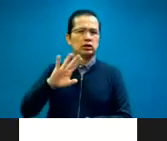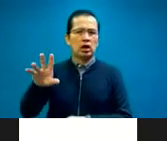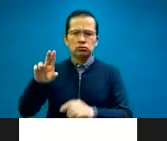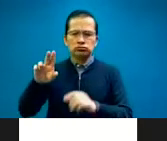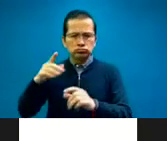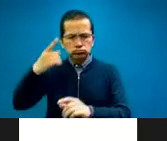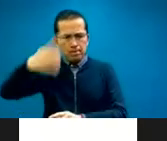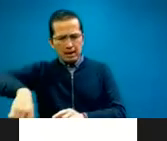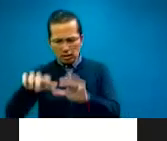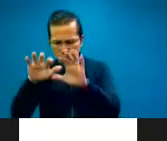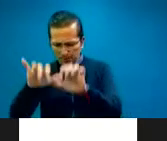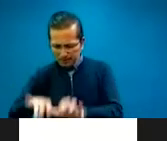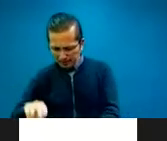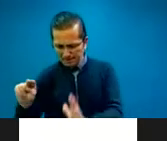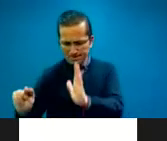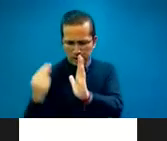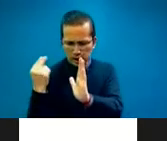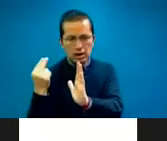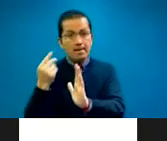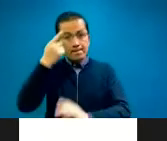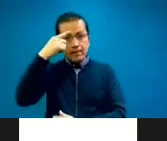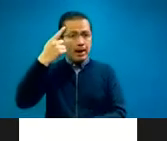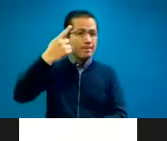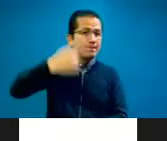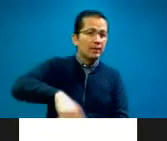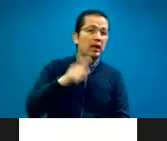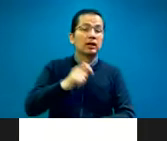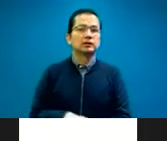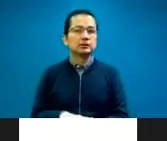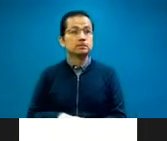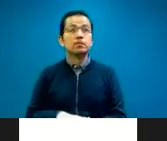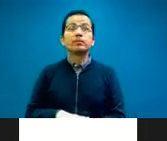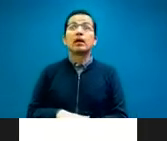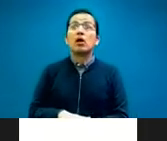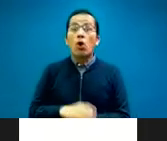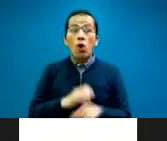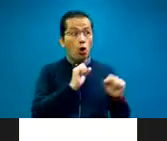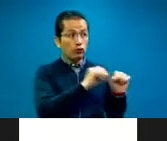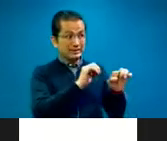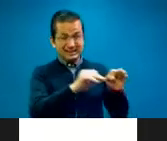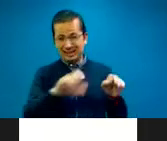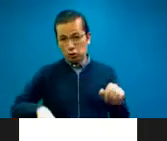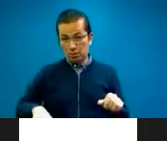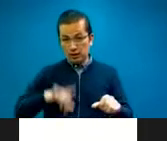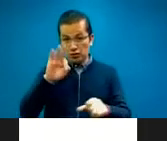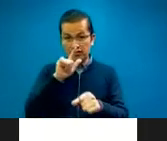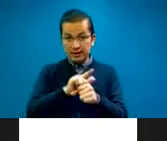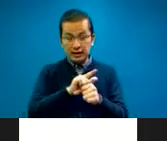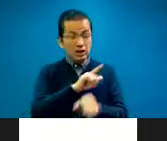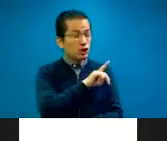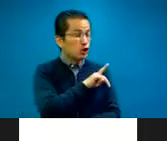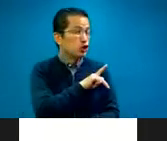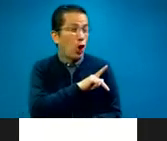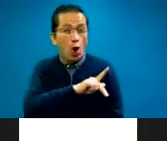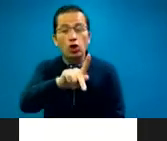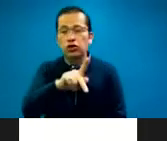daba la orden para que todas las oficinas federales implementaran los programas